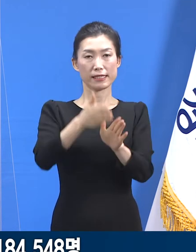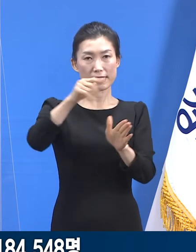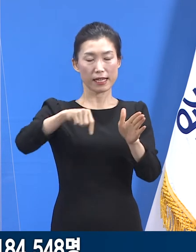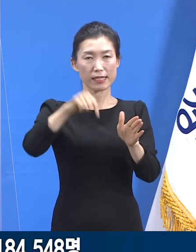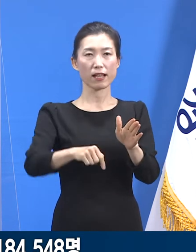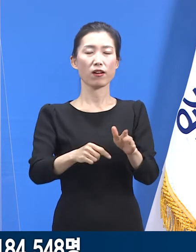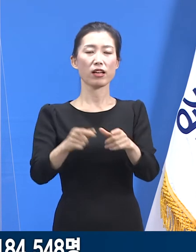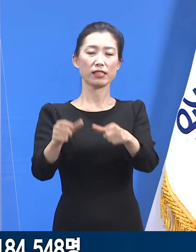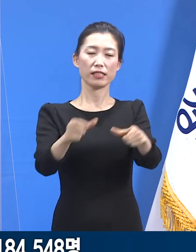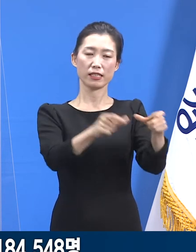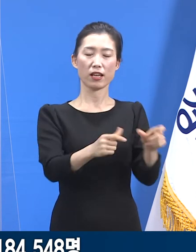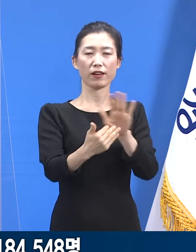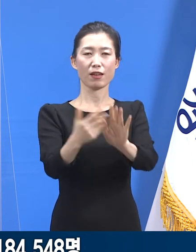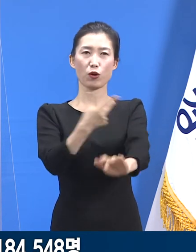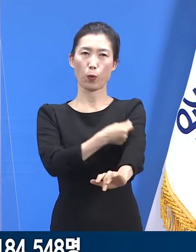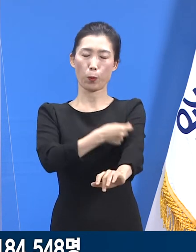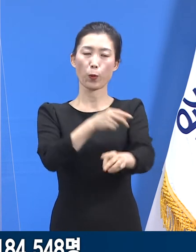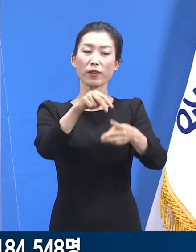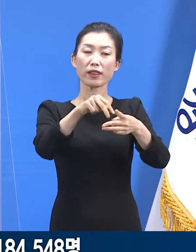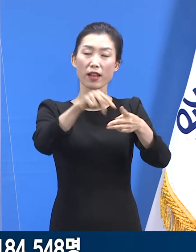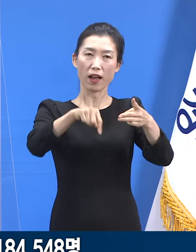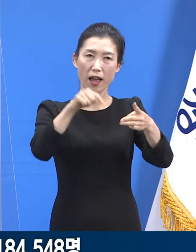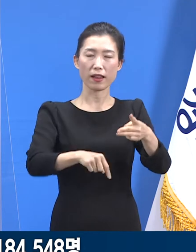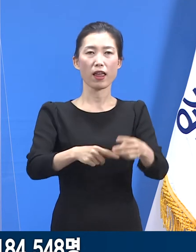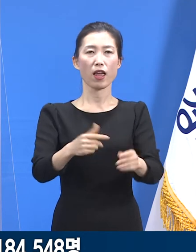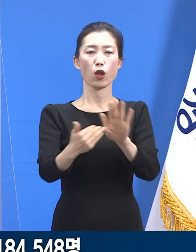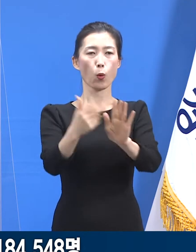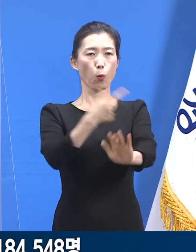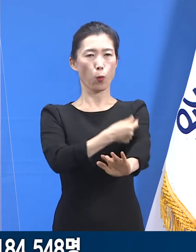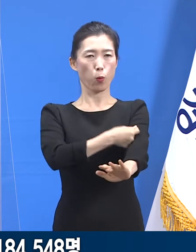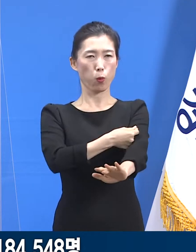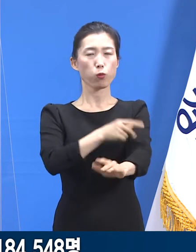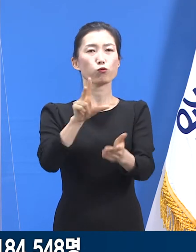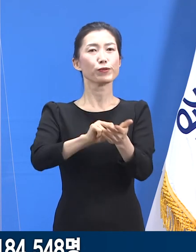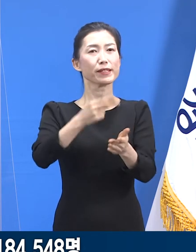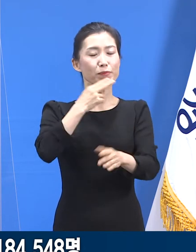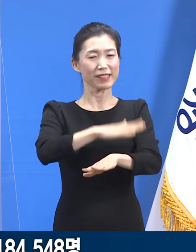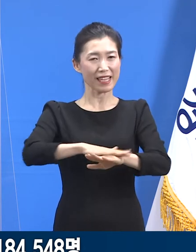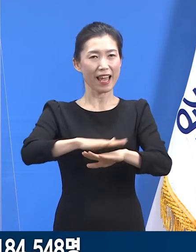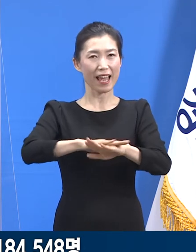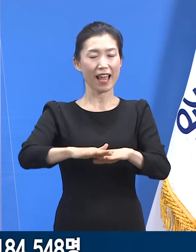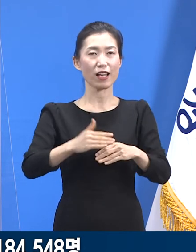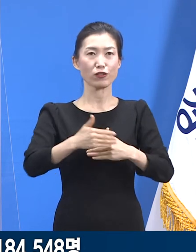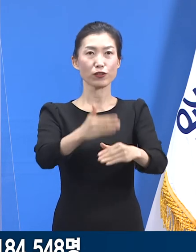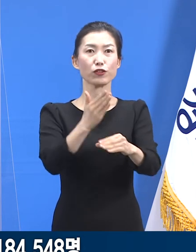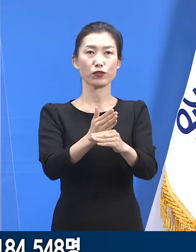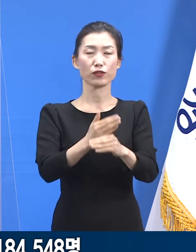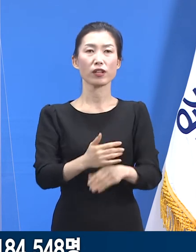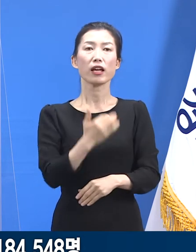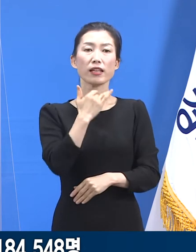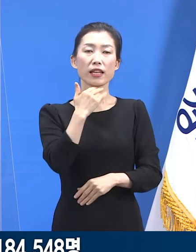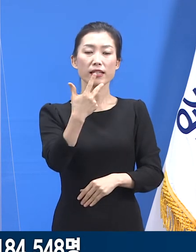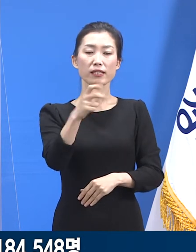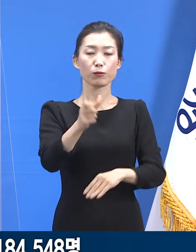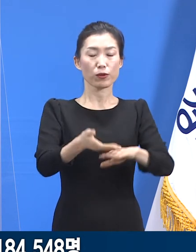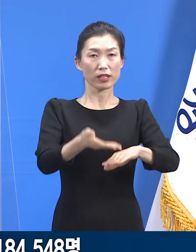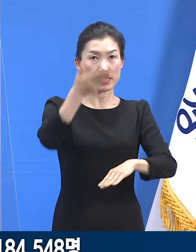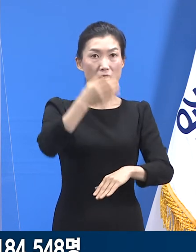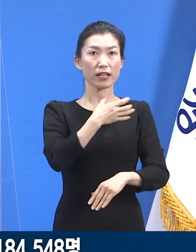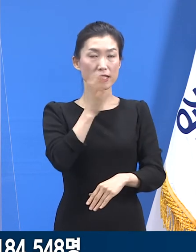예방접종센터에서 예방접종이 차질없이 시작되었습니다. 75세 이상 어르신들과